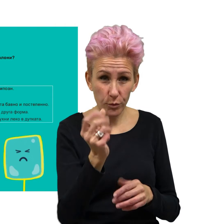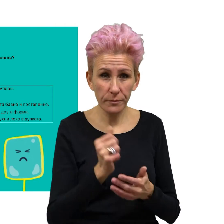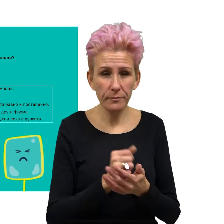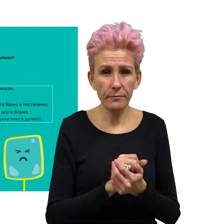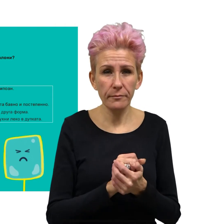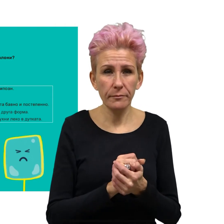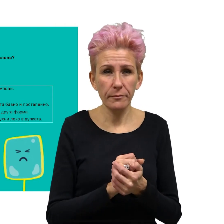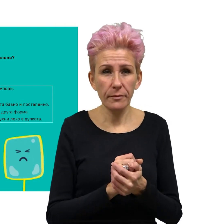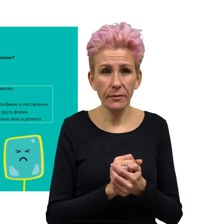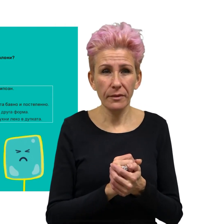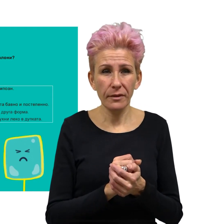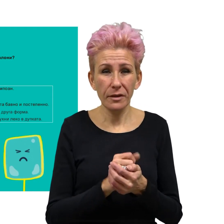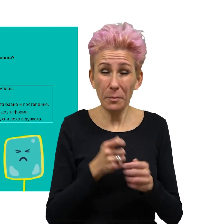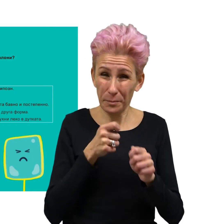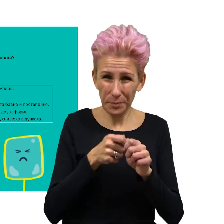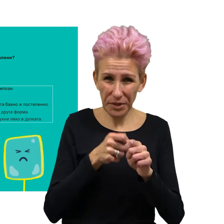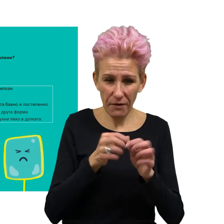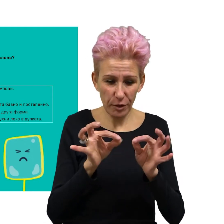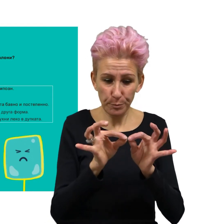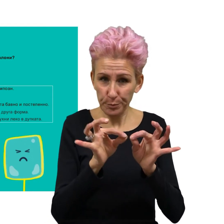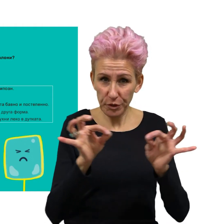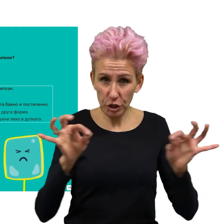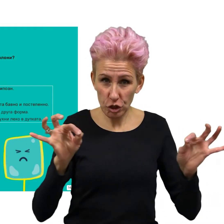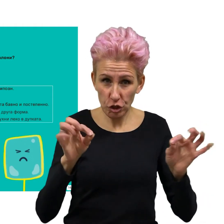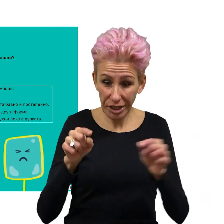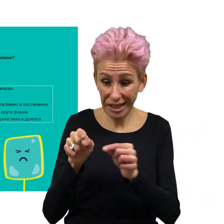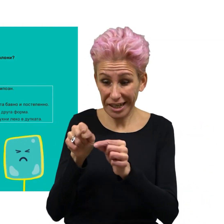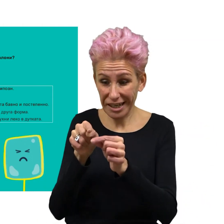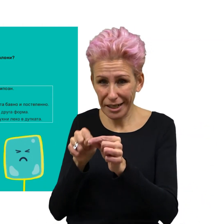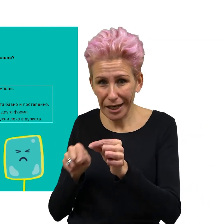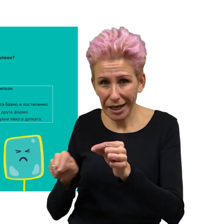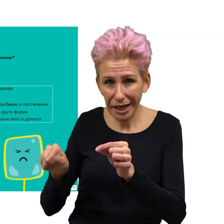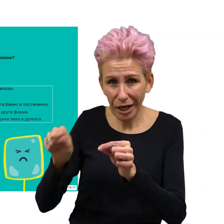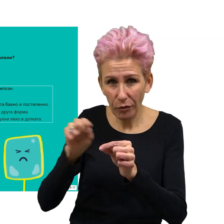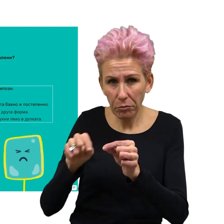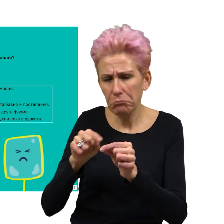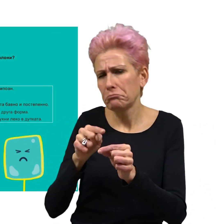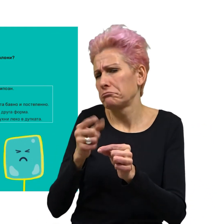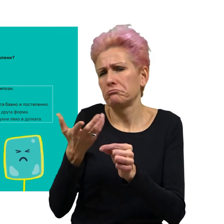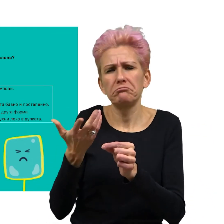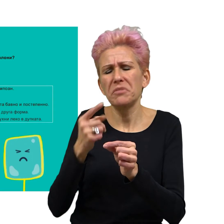Трето, направи пръчка от тел и оформи кръг или друга форма.